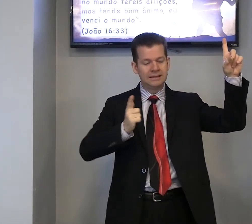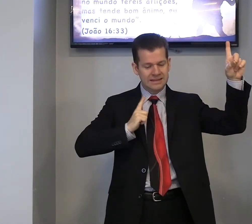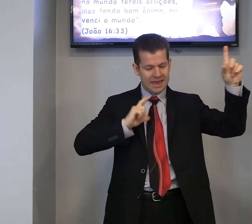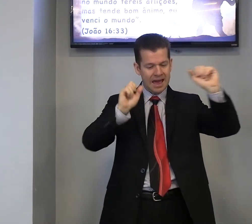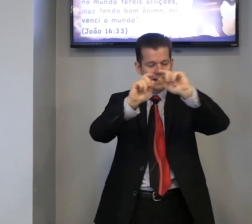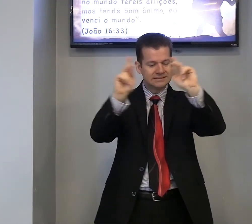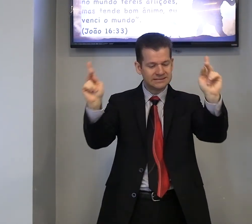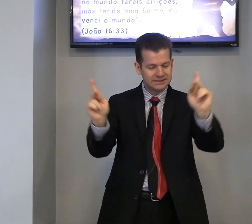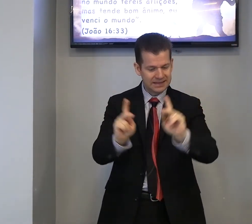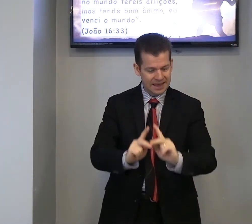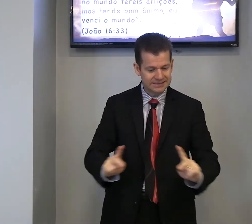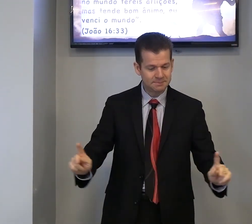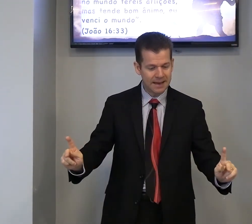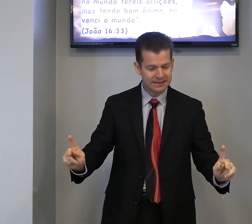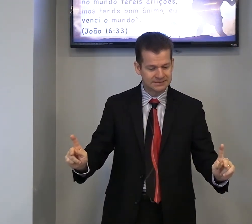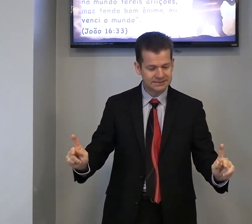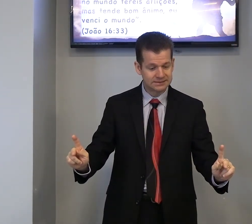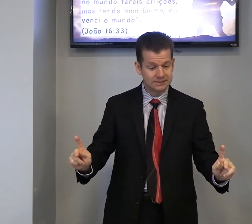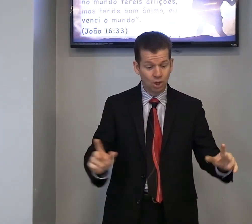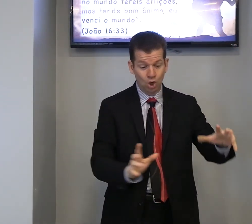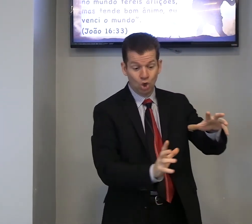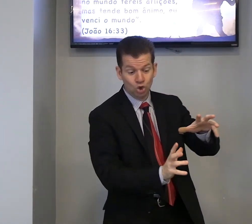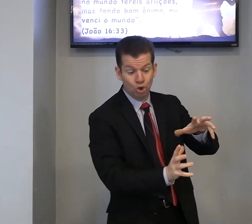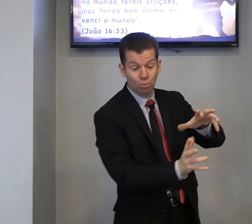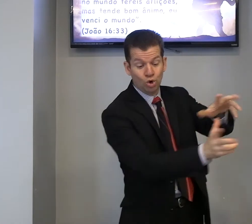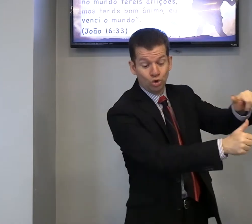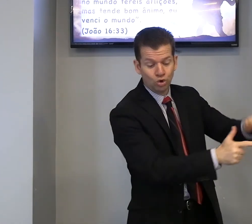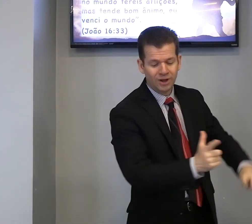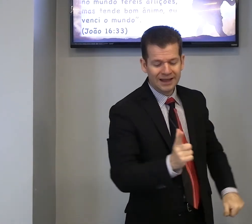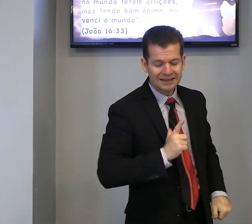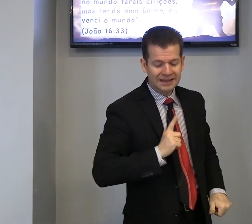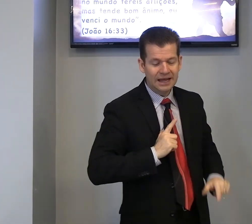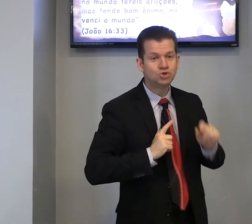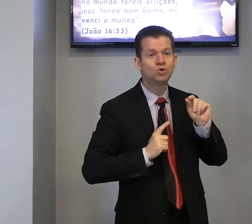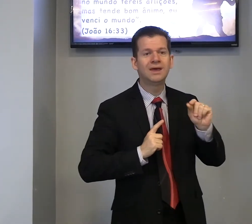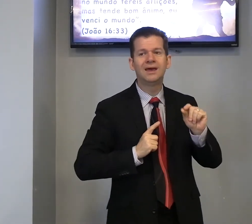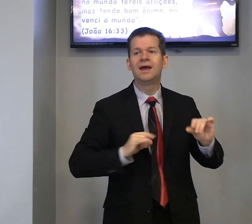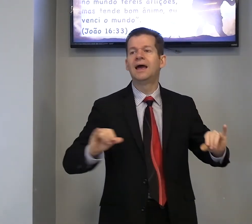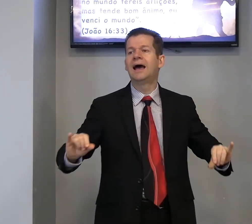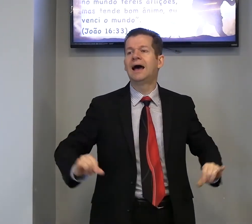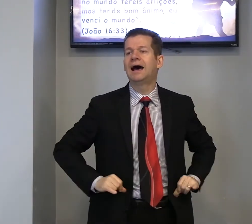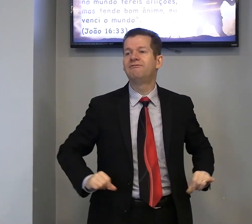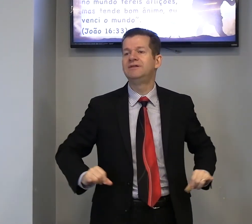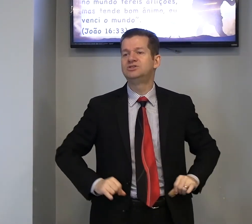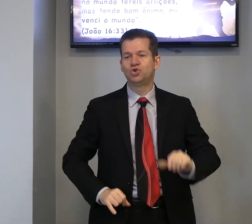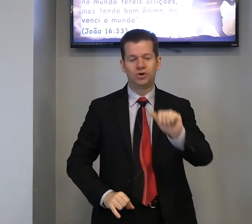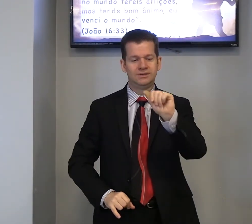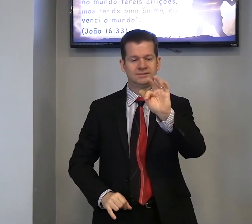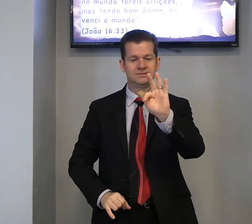tenhais, tenhais paz, no mundo, tereis o que? aflições, aflições,